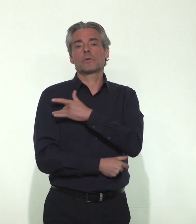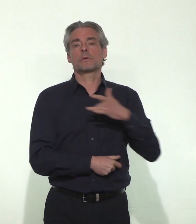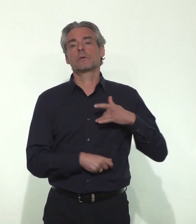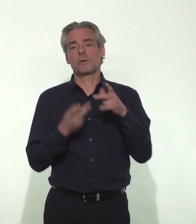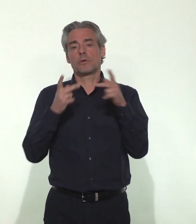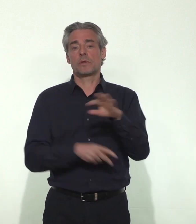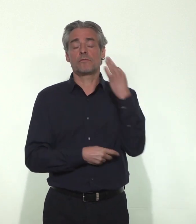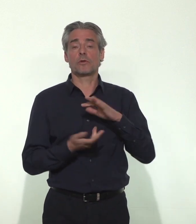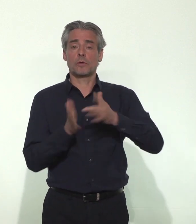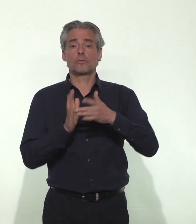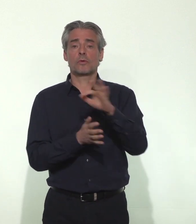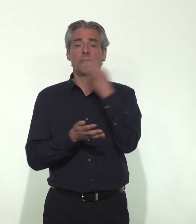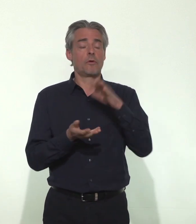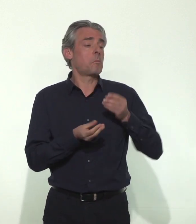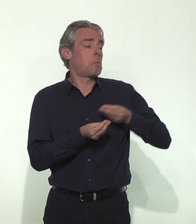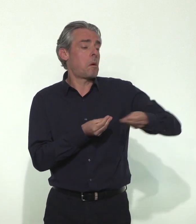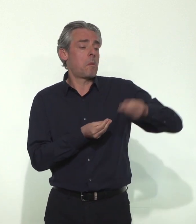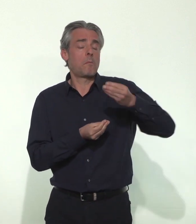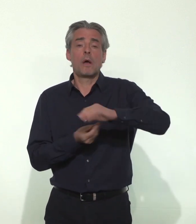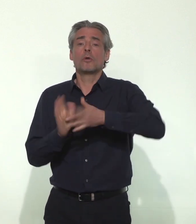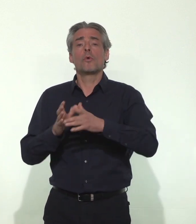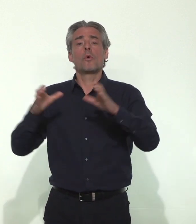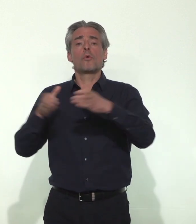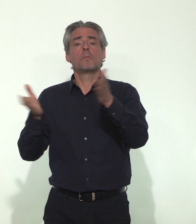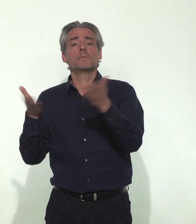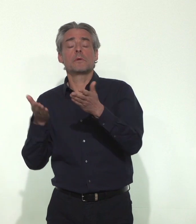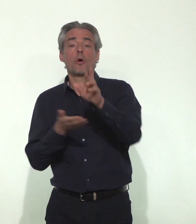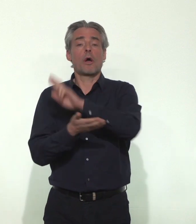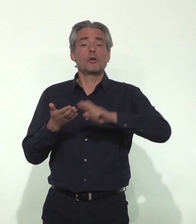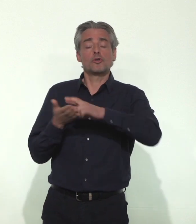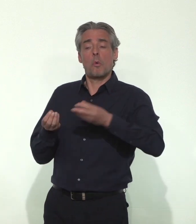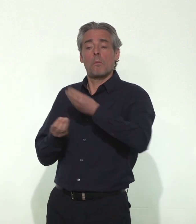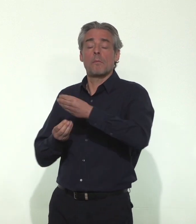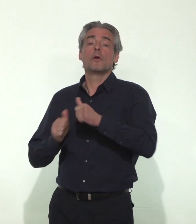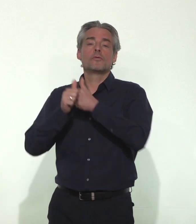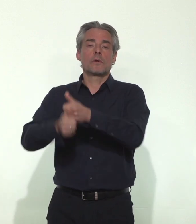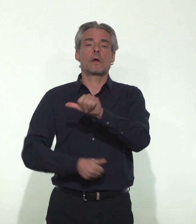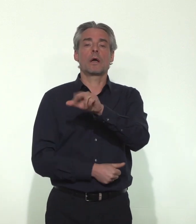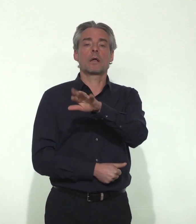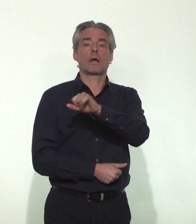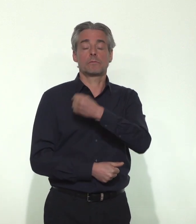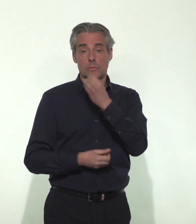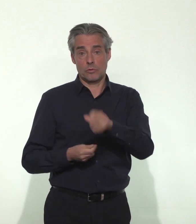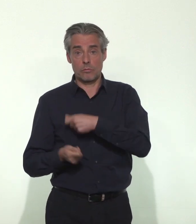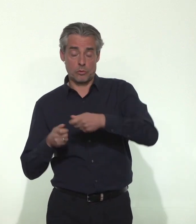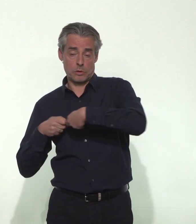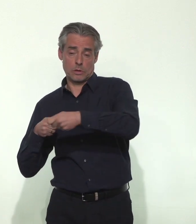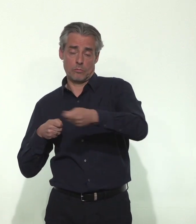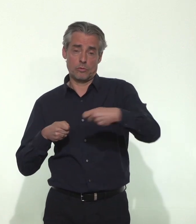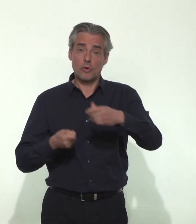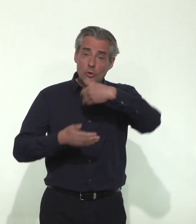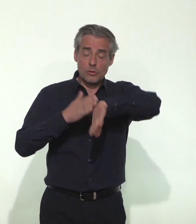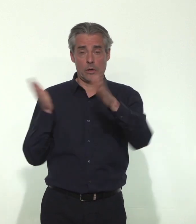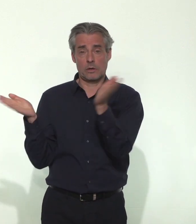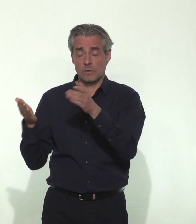puis répartis sur le territoire et livrés aux groupements hospitaliers de territoire sous l'égide des agences régionales de santé pour une distribution au